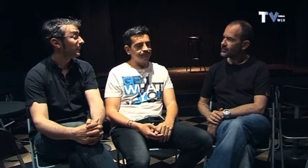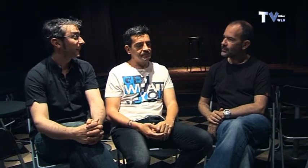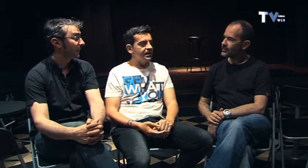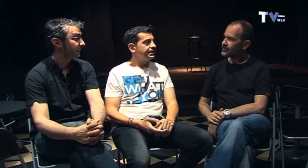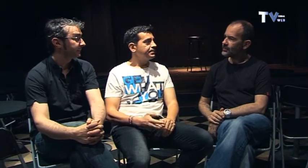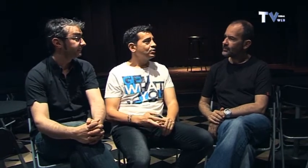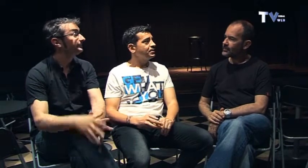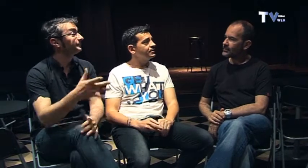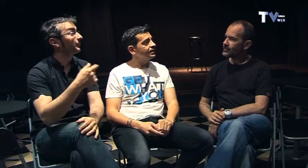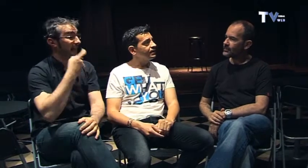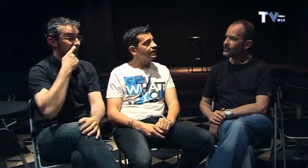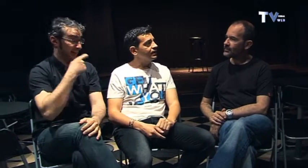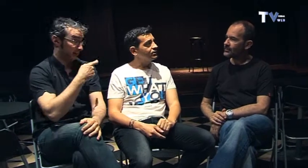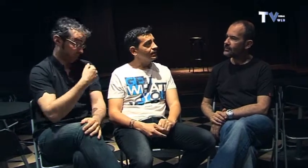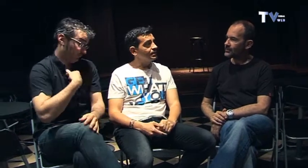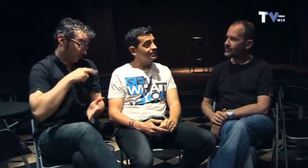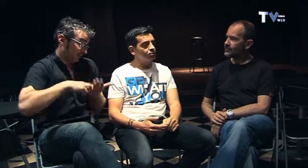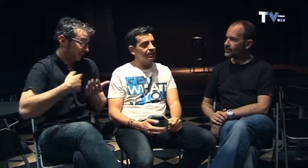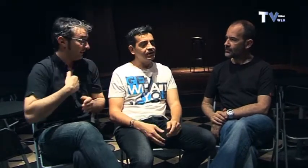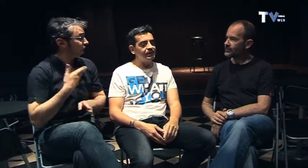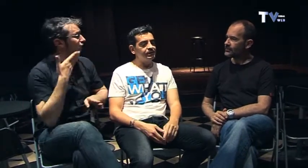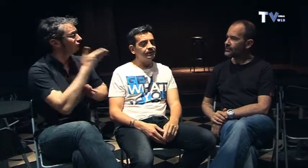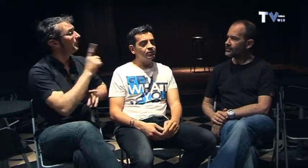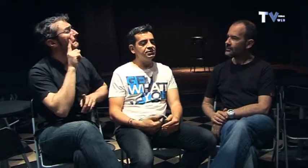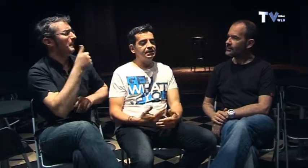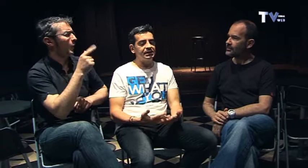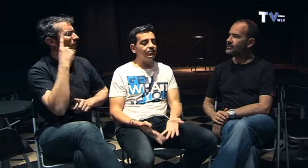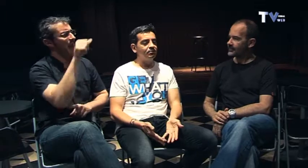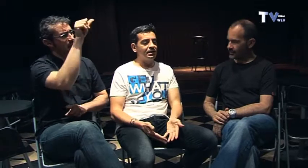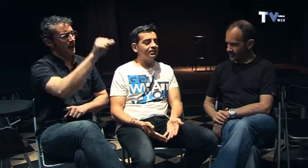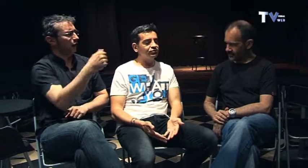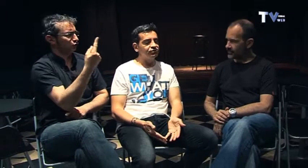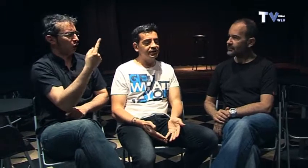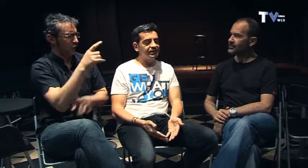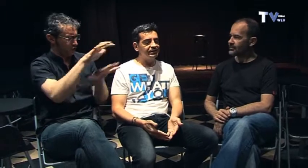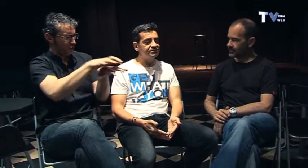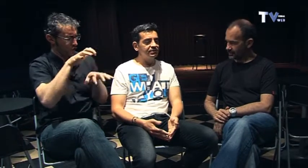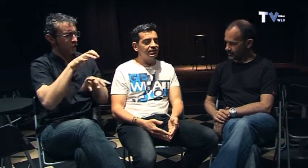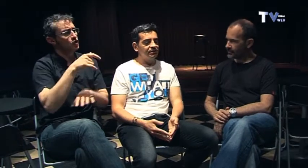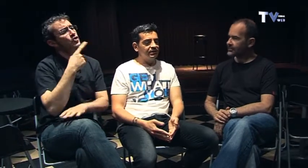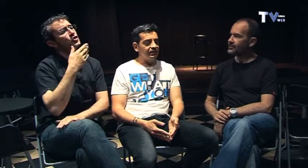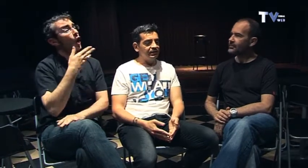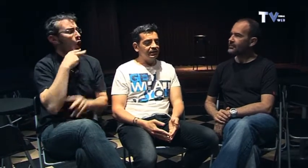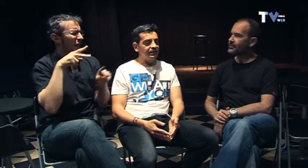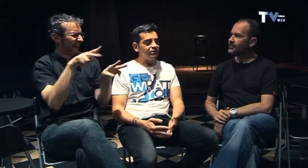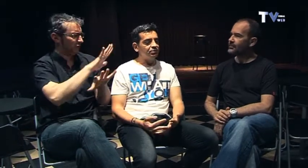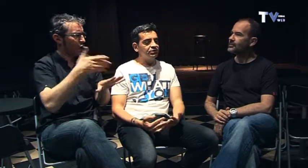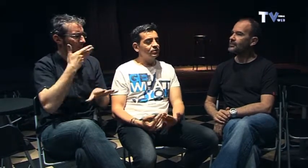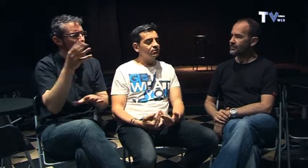Enric vino a verme a verme actuar con el espectáculo para personas oyentes y entonces cuando